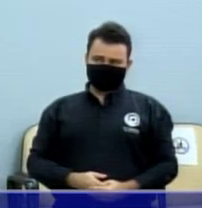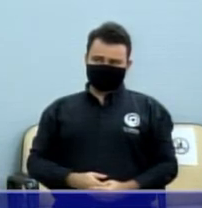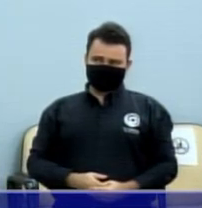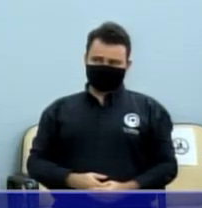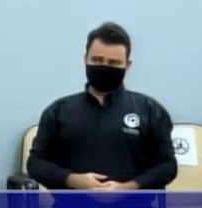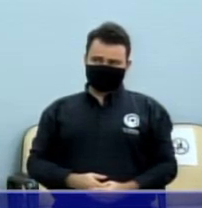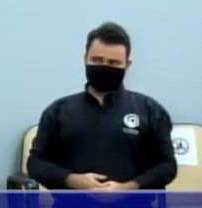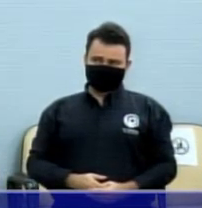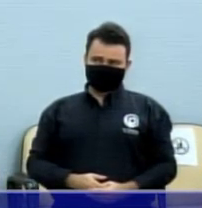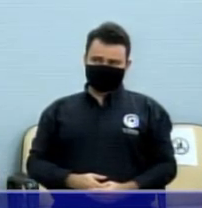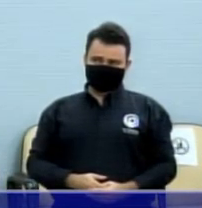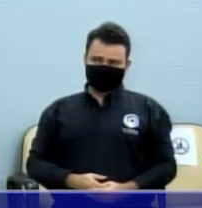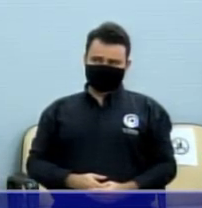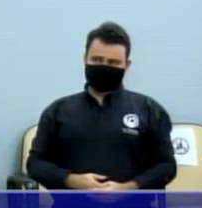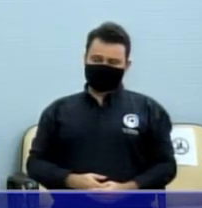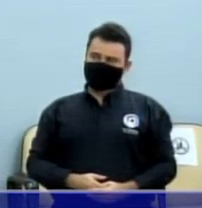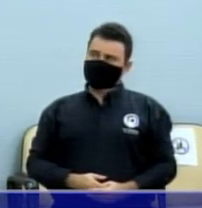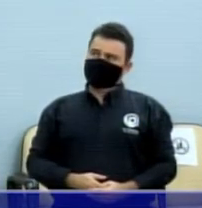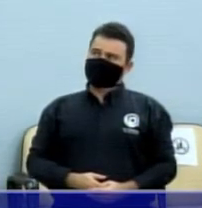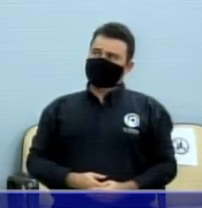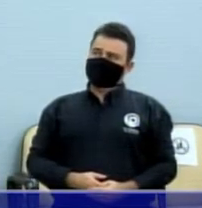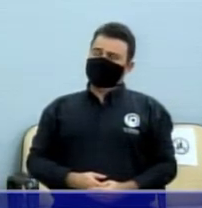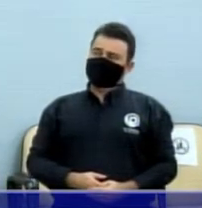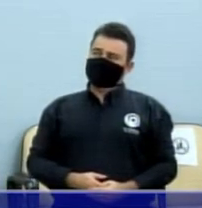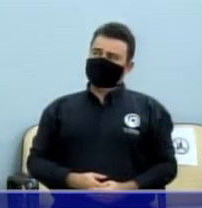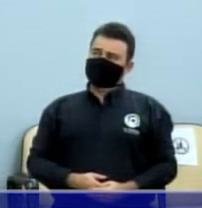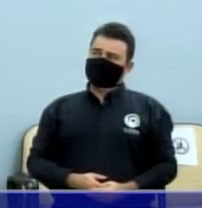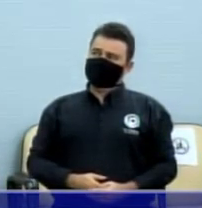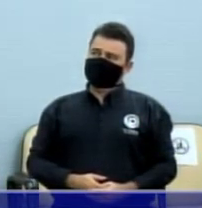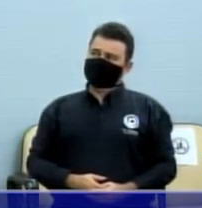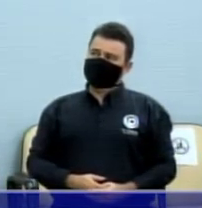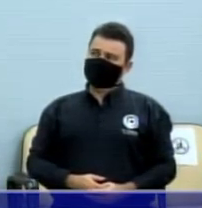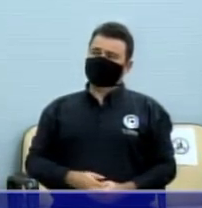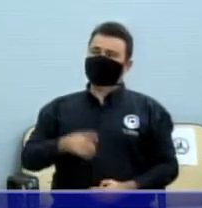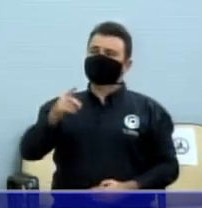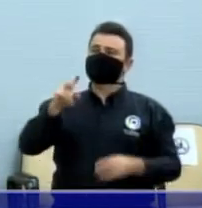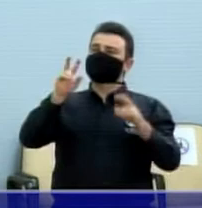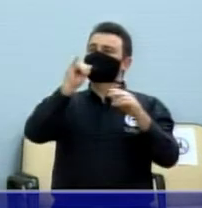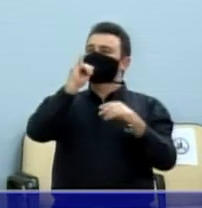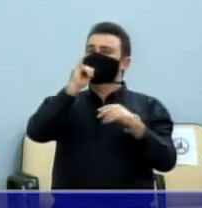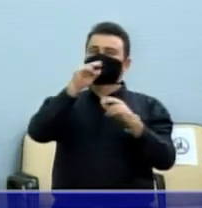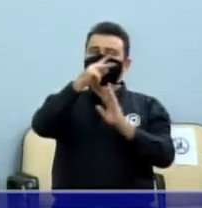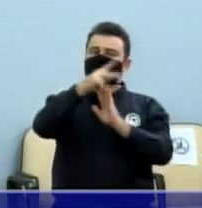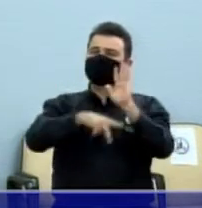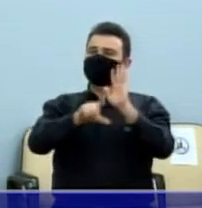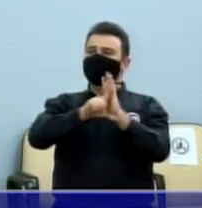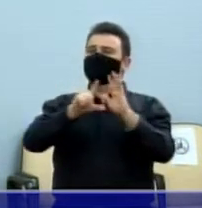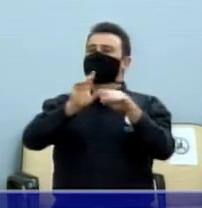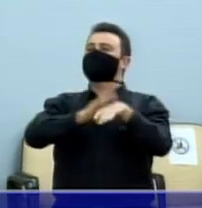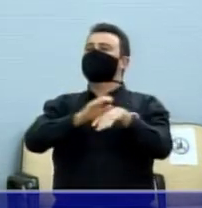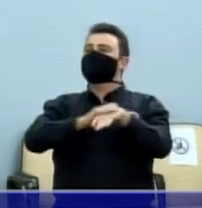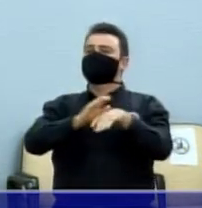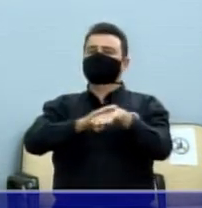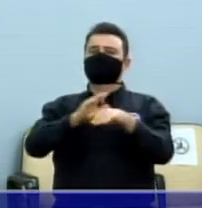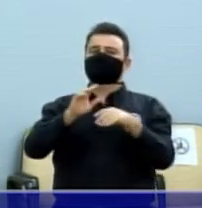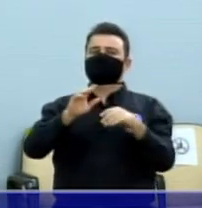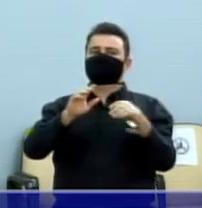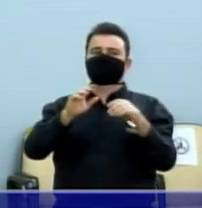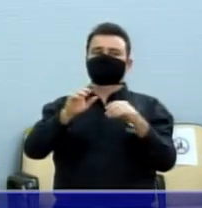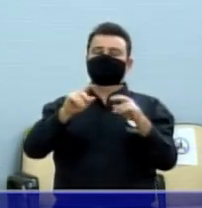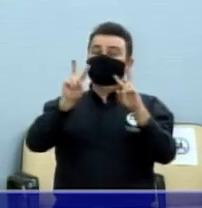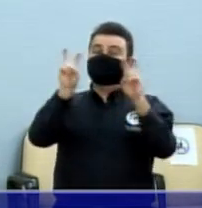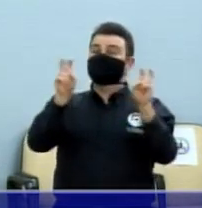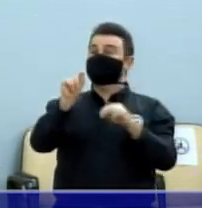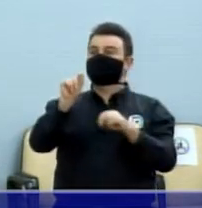13,560, sobre o providenciamento de combate da dengue, onde as pessoas têm os móveis abandonados, o vereador,